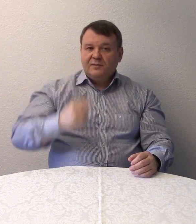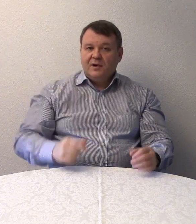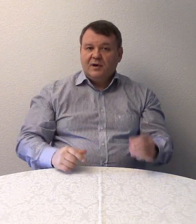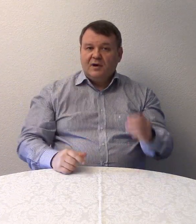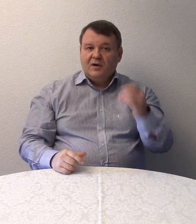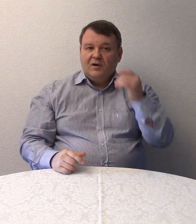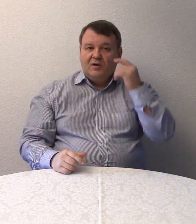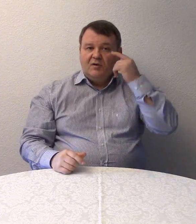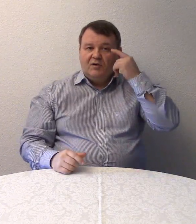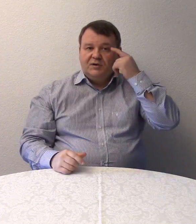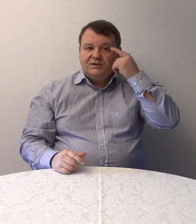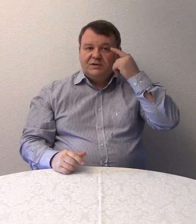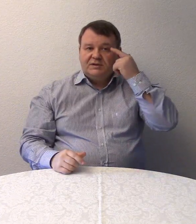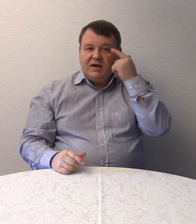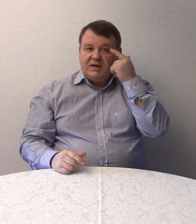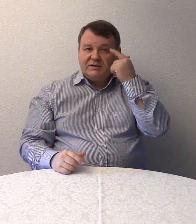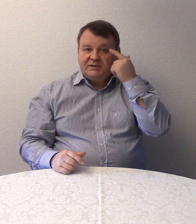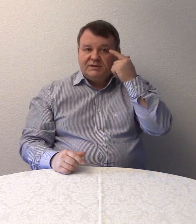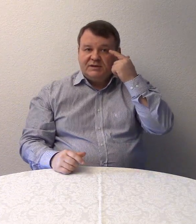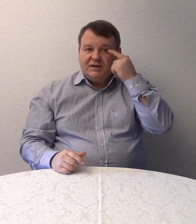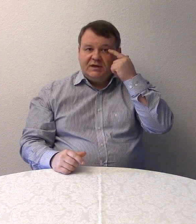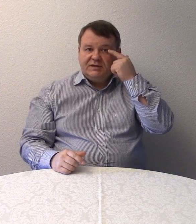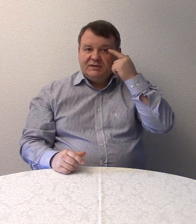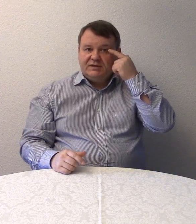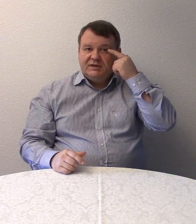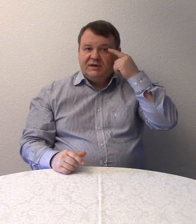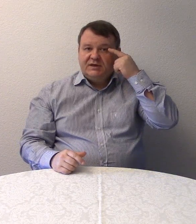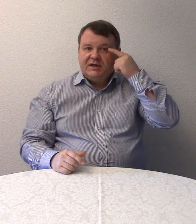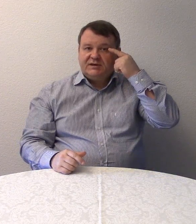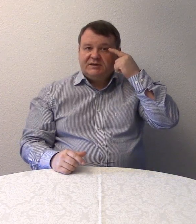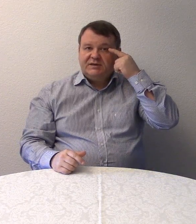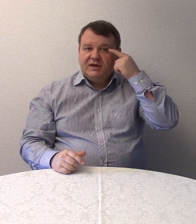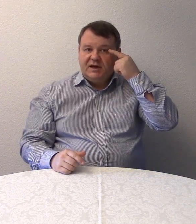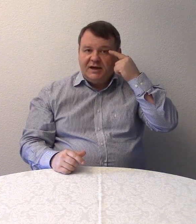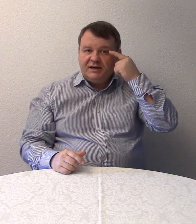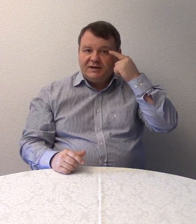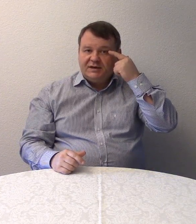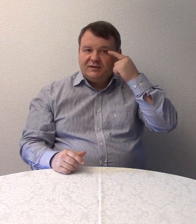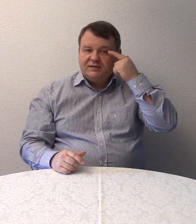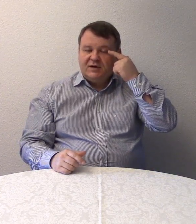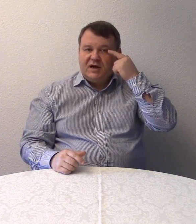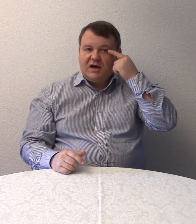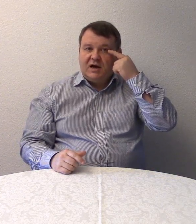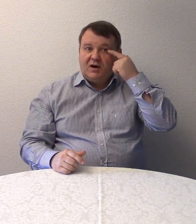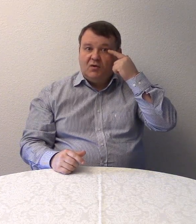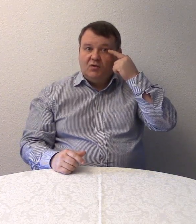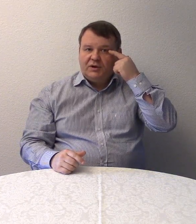Und das ist das linke Auge.